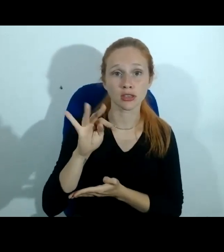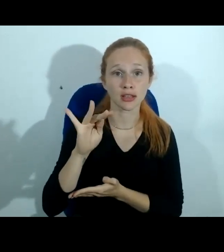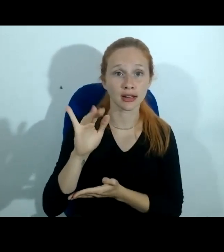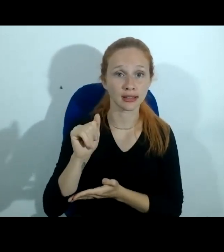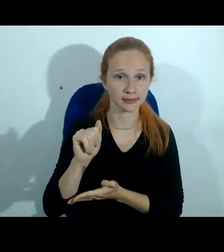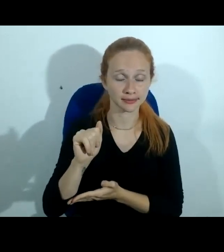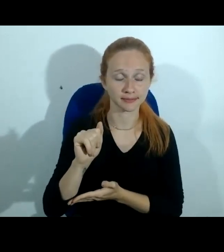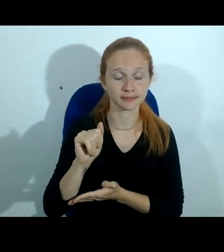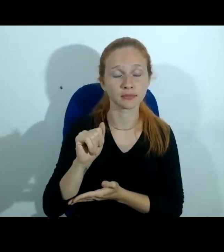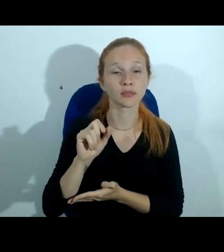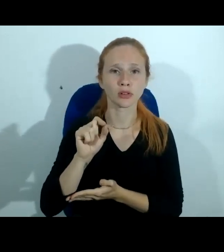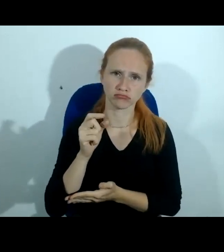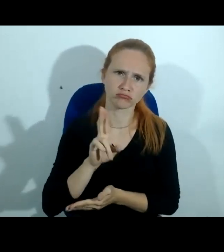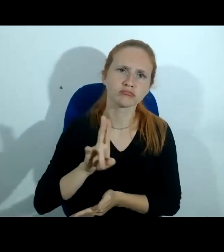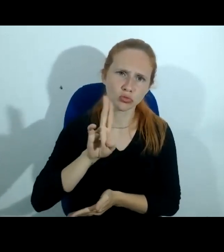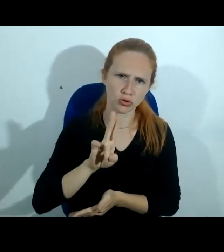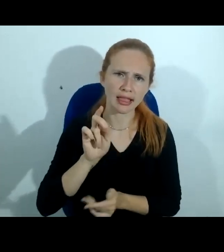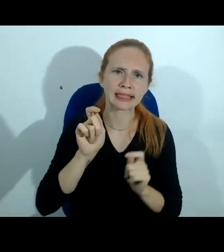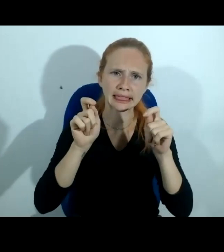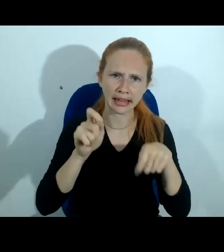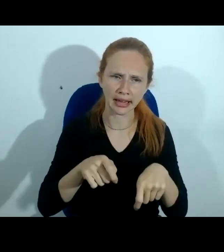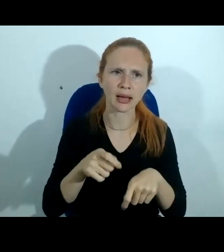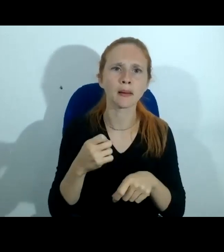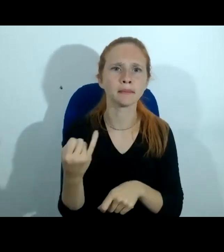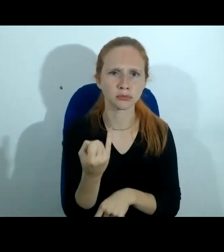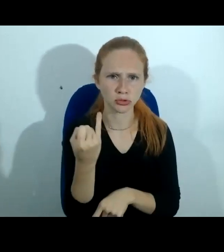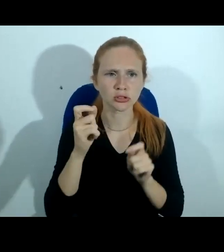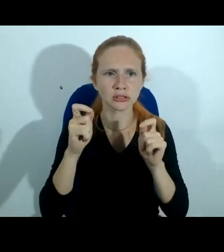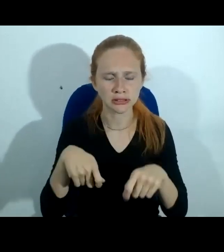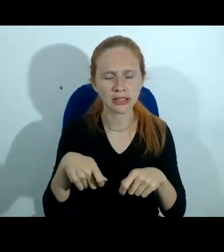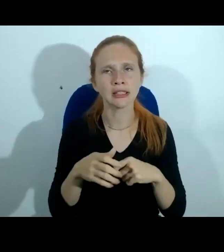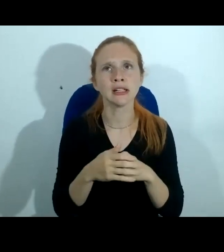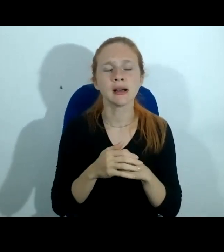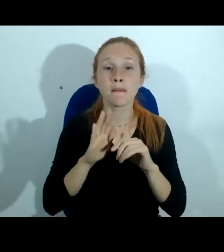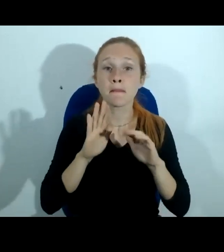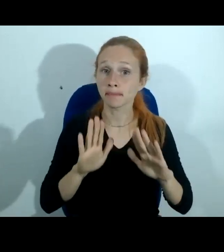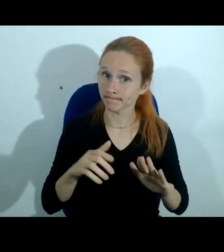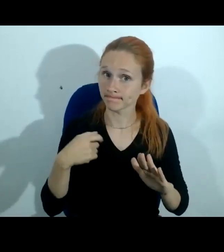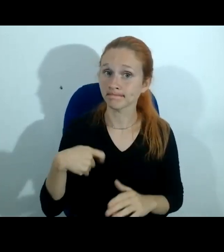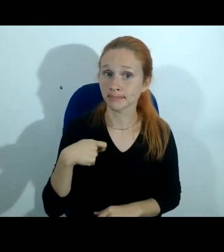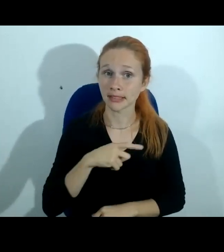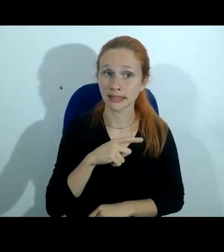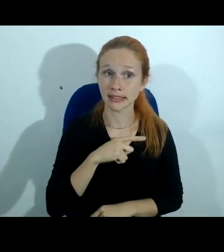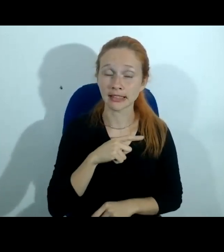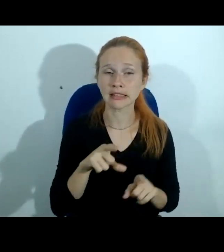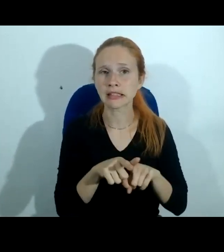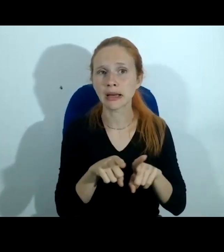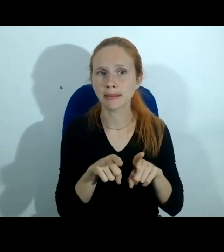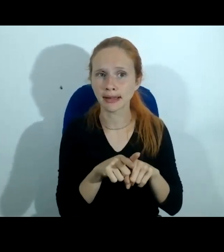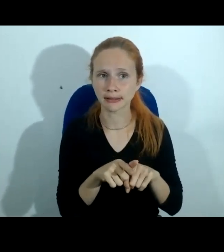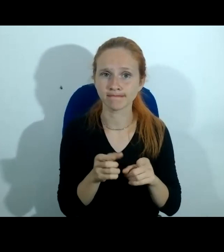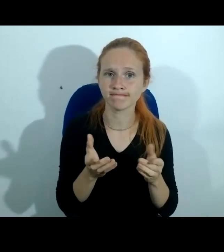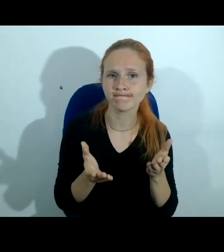seja adequado útil seja necessário quer dizer é o menos invasivo que a gente pode fazer mas também tem que haver aquele cálculo do custo